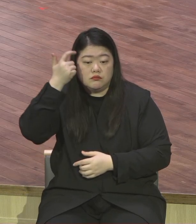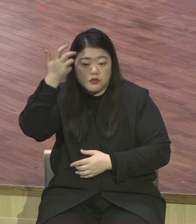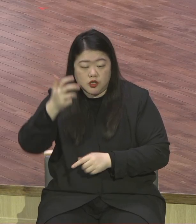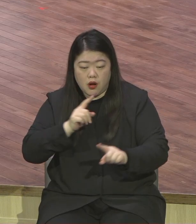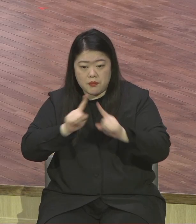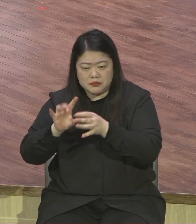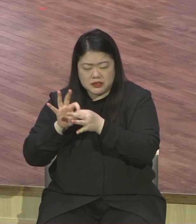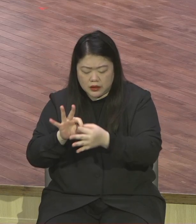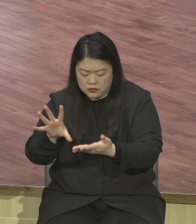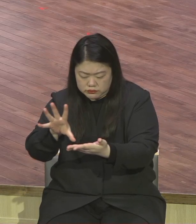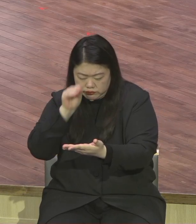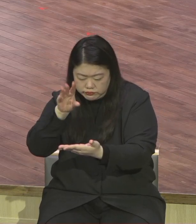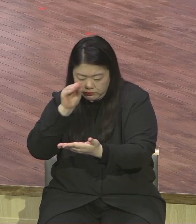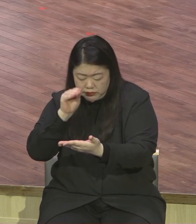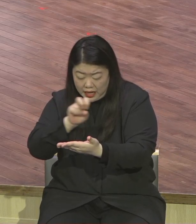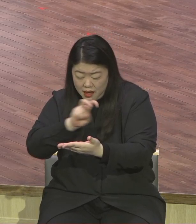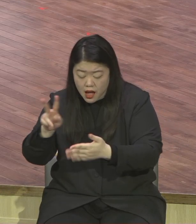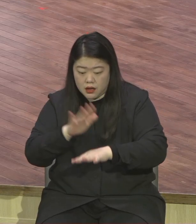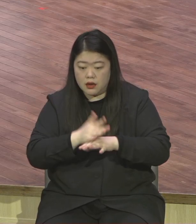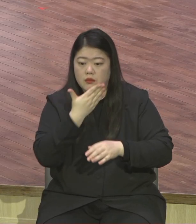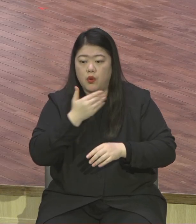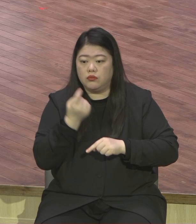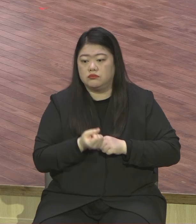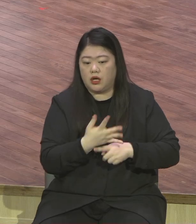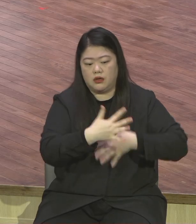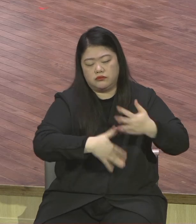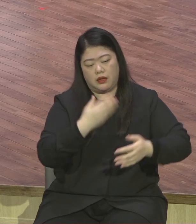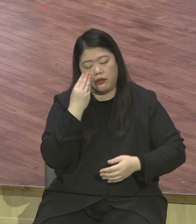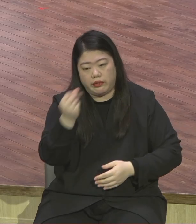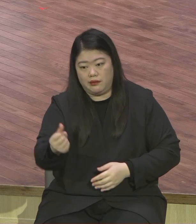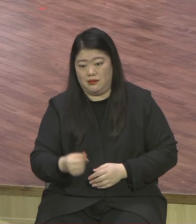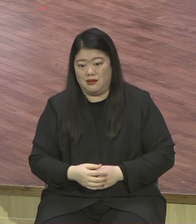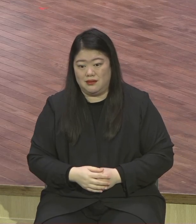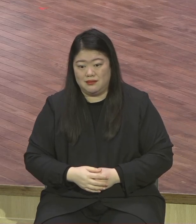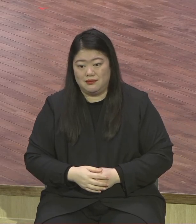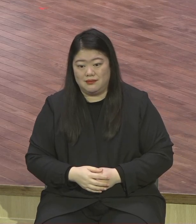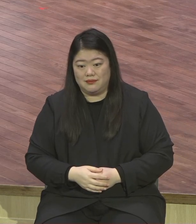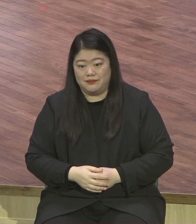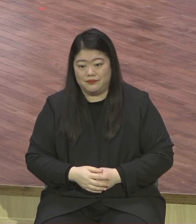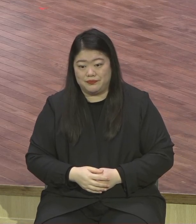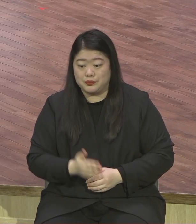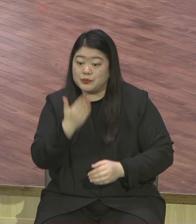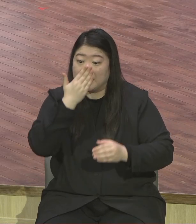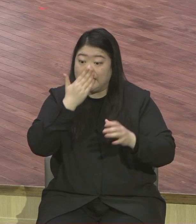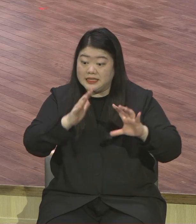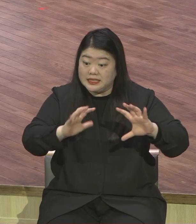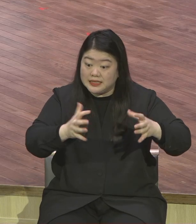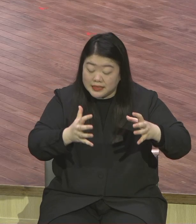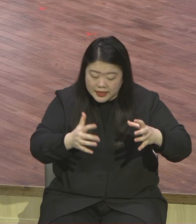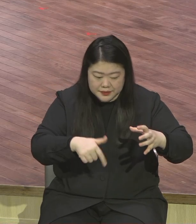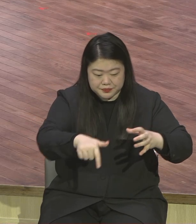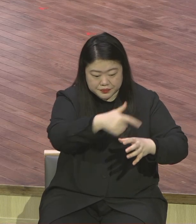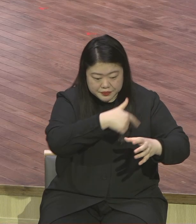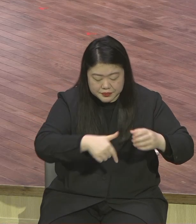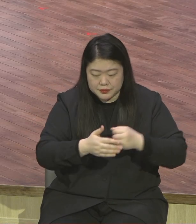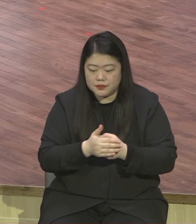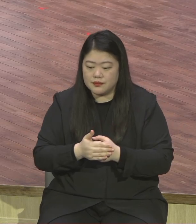신명기 8장 2절로 3절을 보면 하나님께서 왜 이스라엘 백신들을 가난으로 곧바로 들어가지 않게 하고